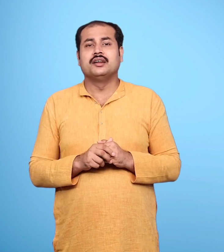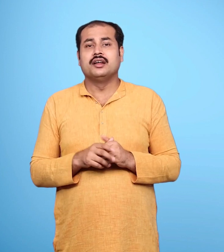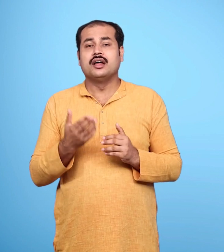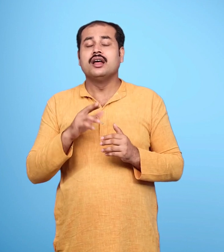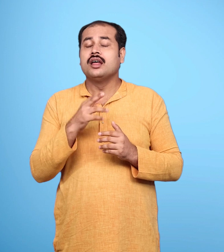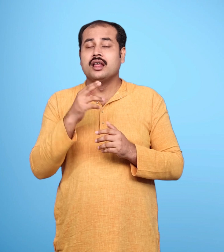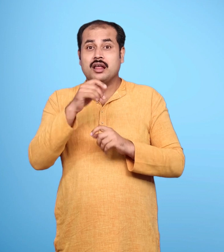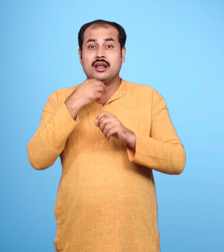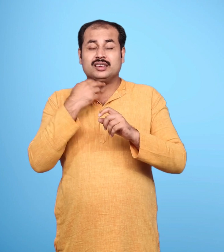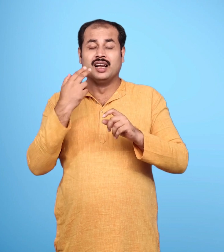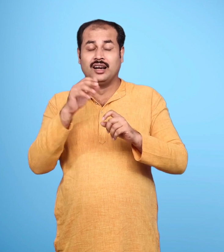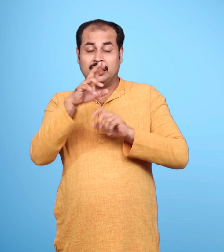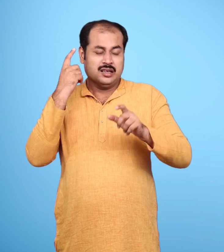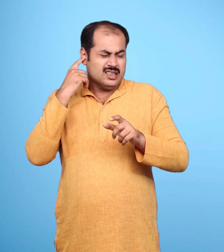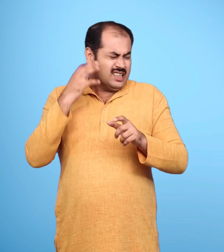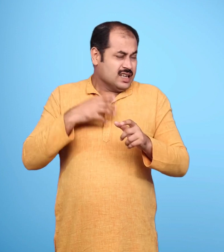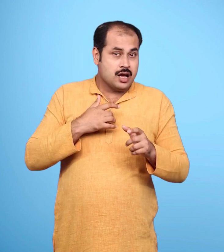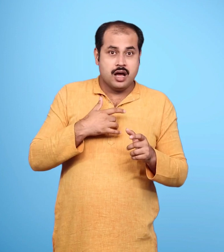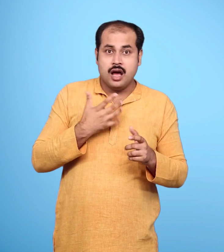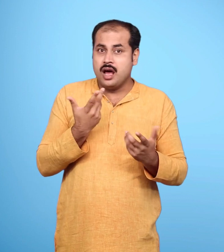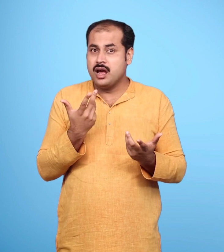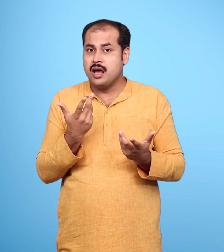उनकी ऐसी कातर आवाज मैंने कभी नहीं सुनी